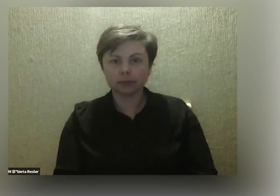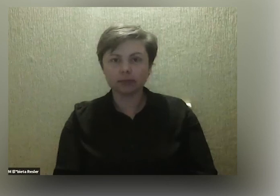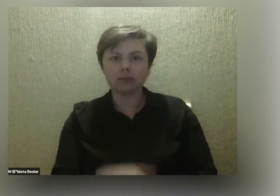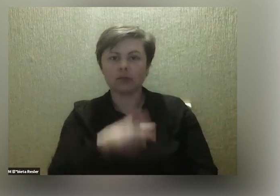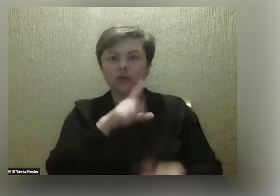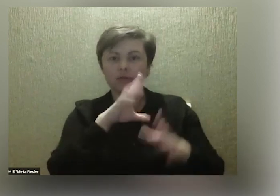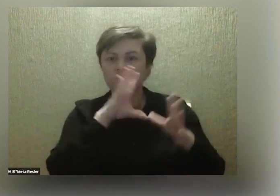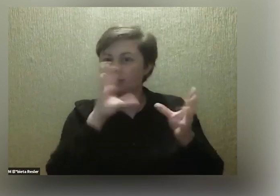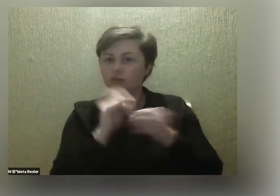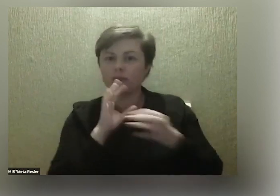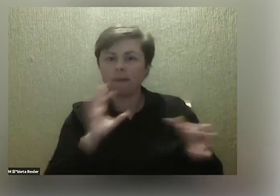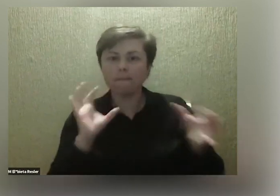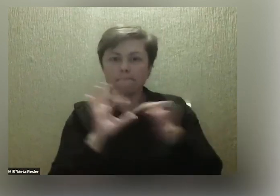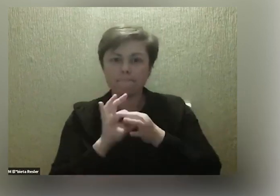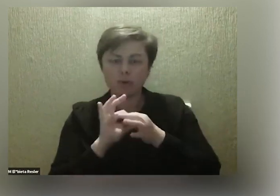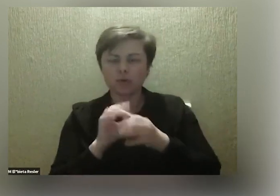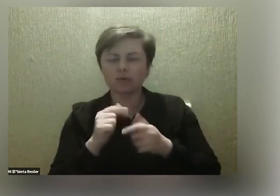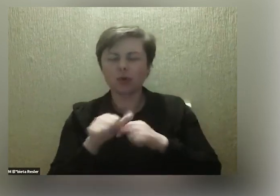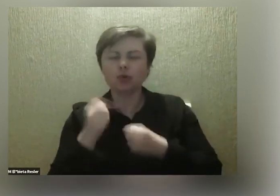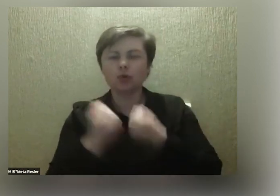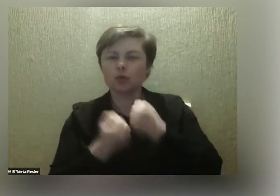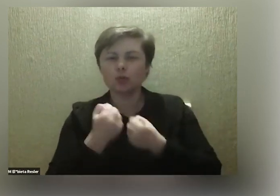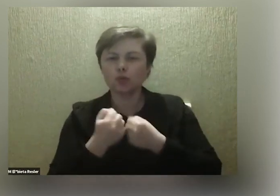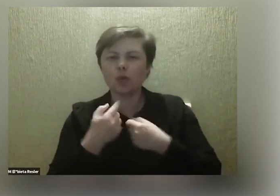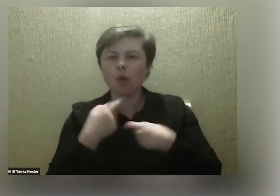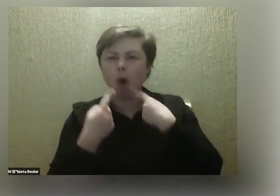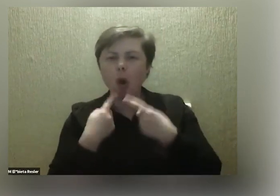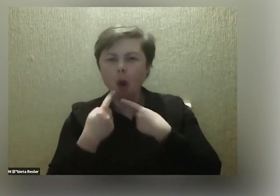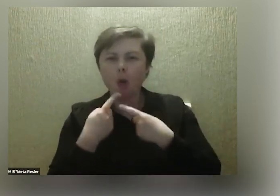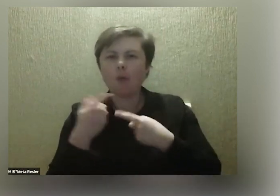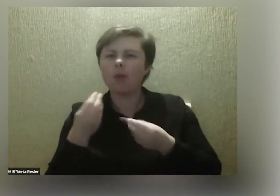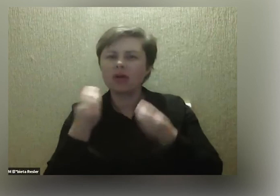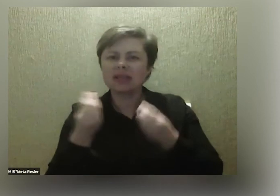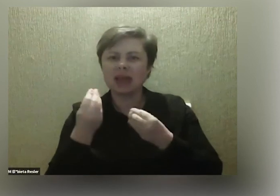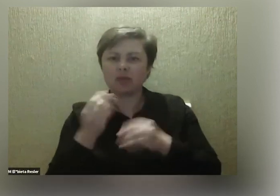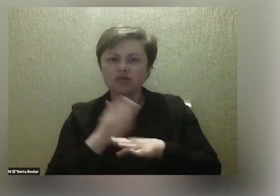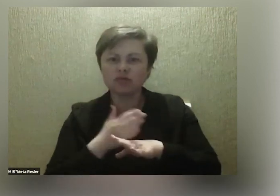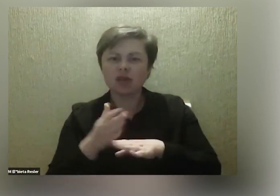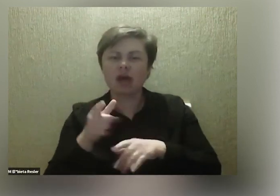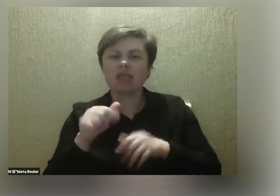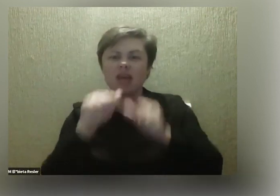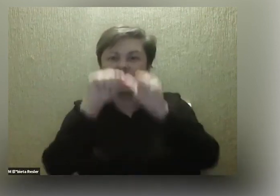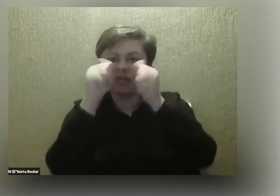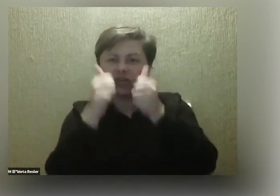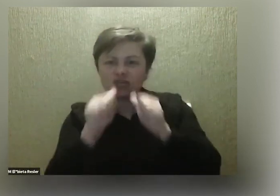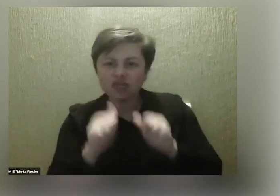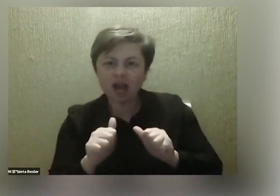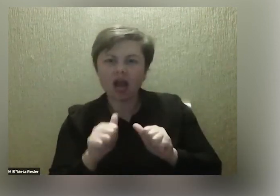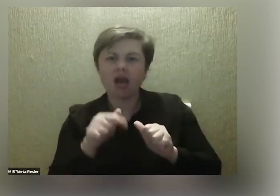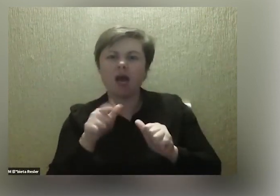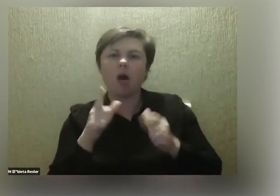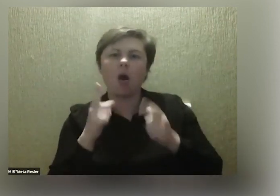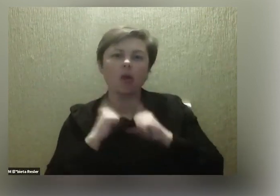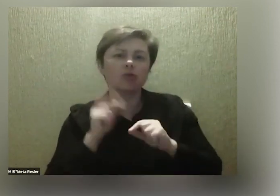wszystko połączone. Tutaj, tak jak mówię, jest mi troszeczkę trudniej o tym opowiedzieć, bo to jeszcze się cały czas dzieje. Te figury, wydaje mi się, że osoby